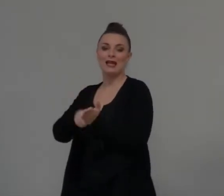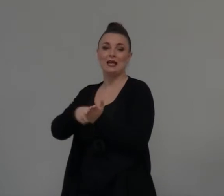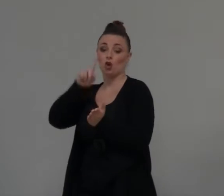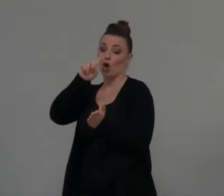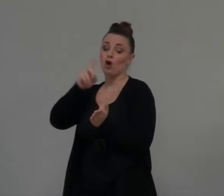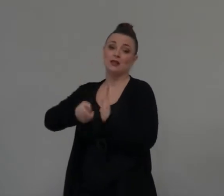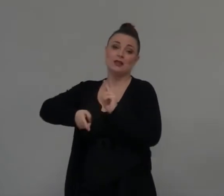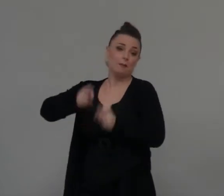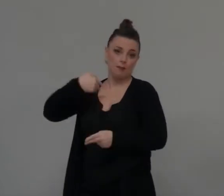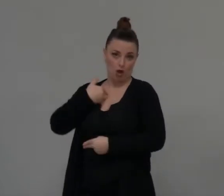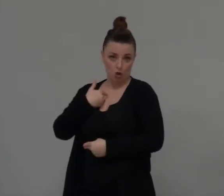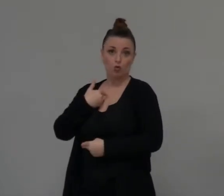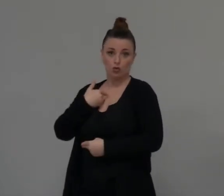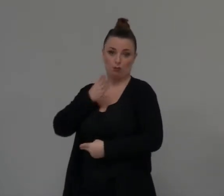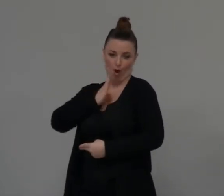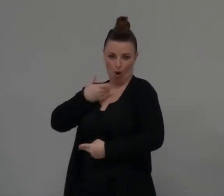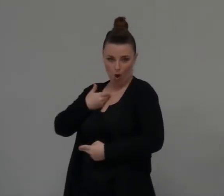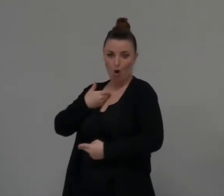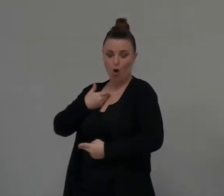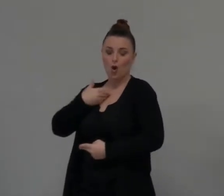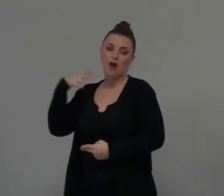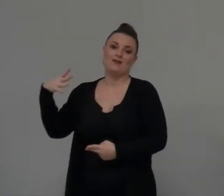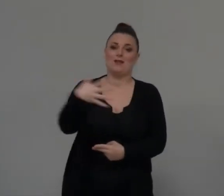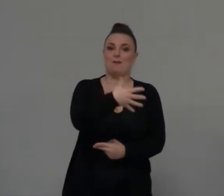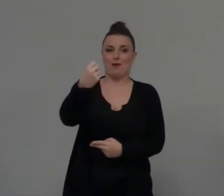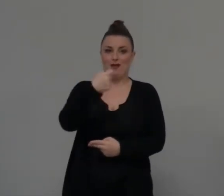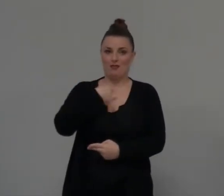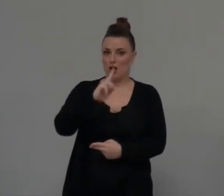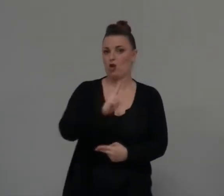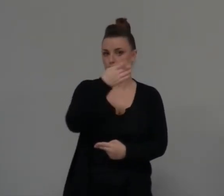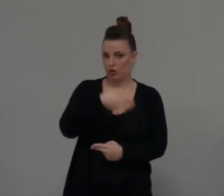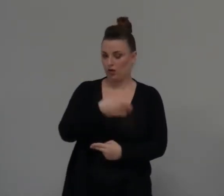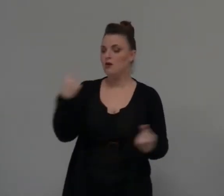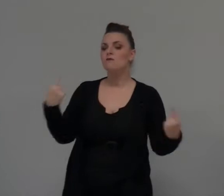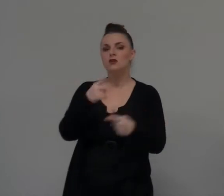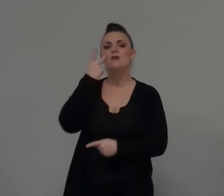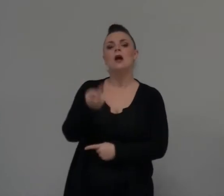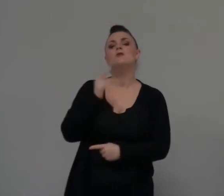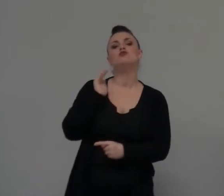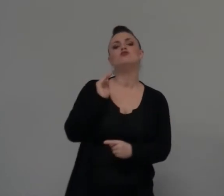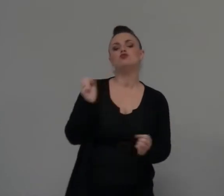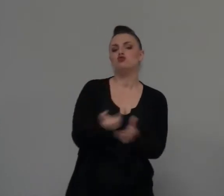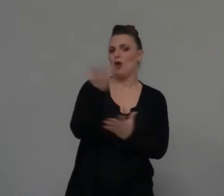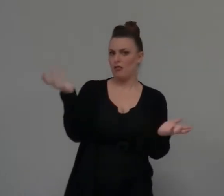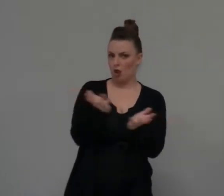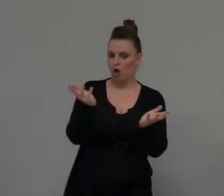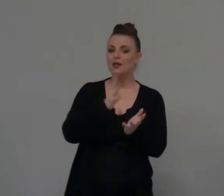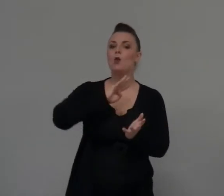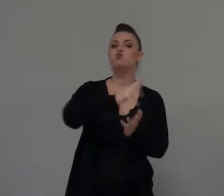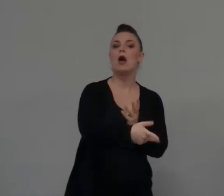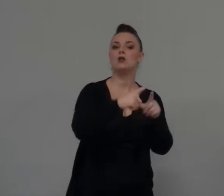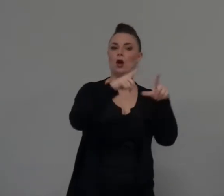Naomi e sui terremi. Allora, vediamo che cosa succede al quarto capitolo che era la prima